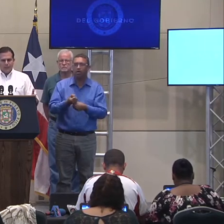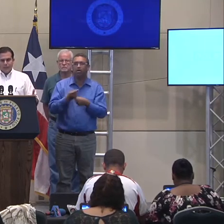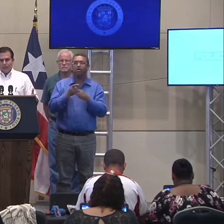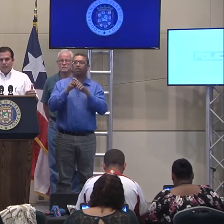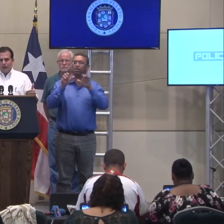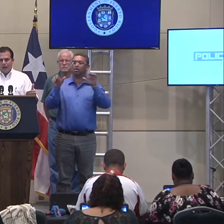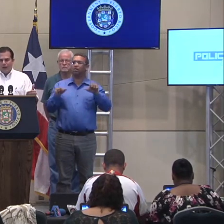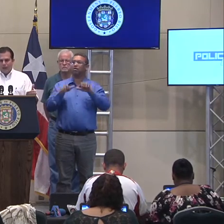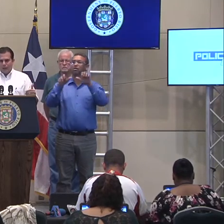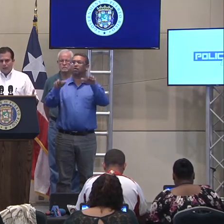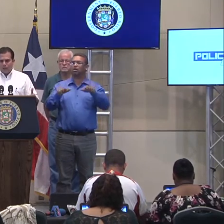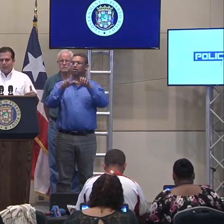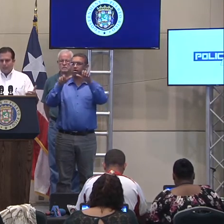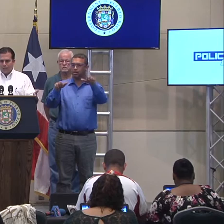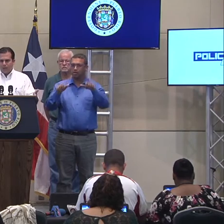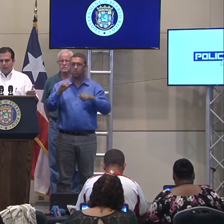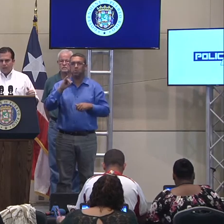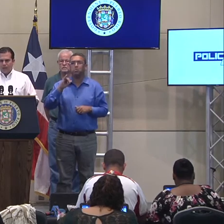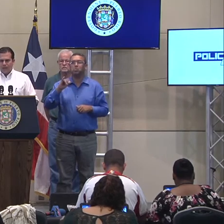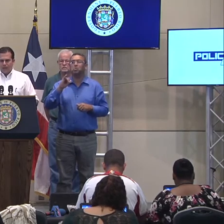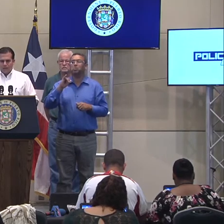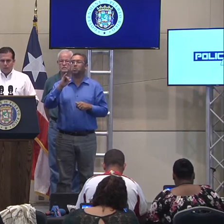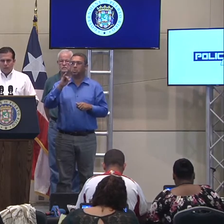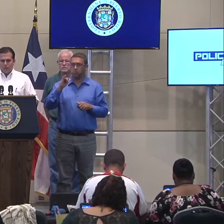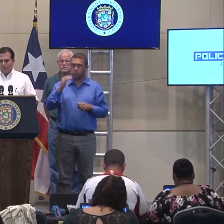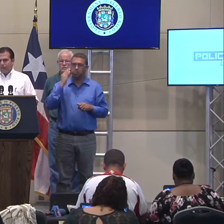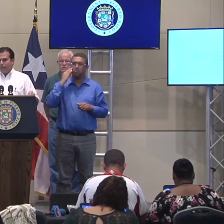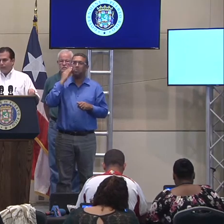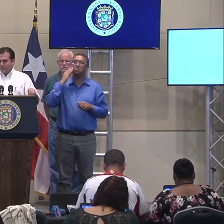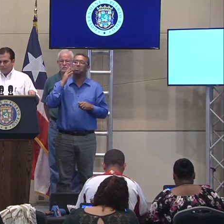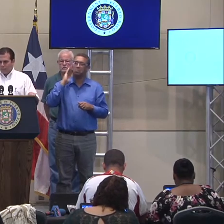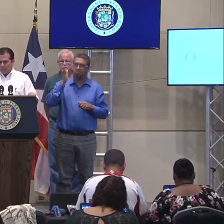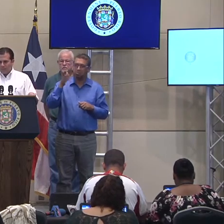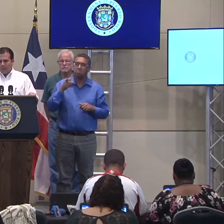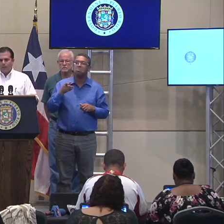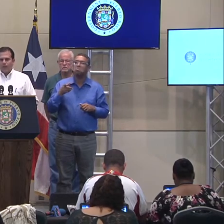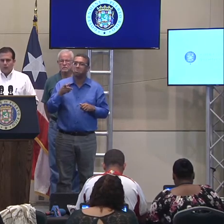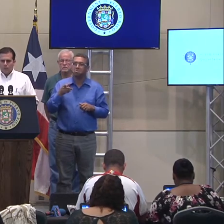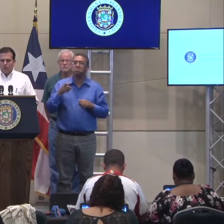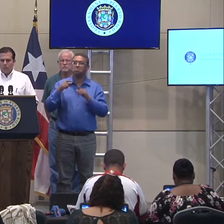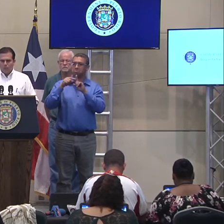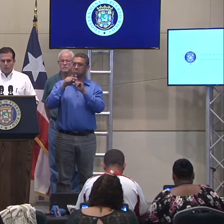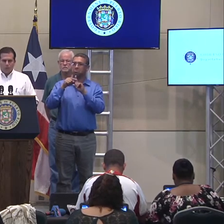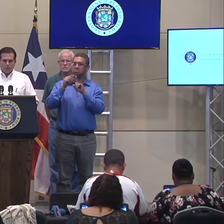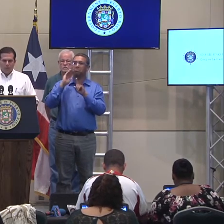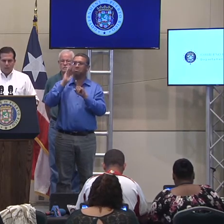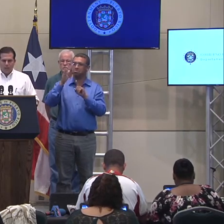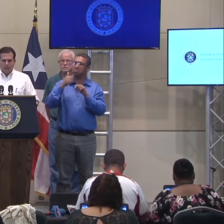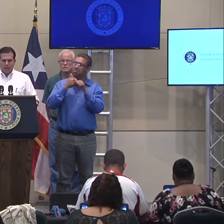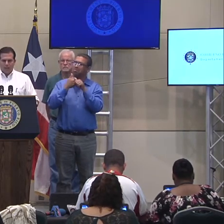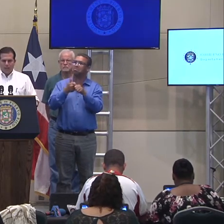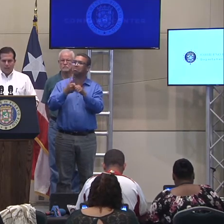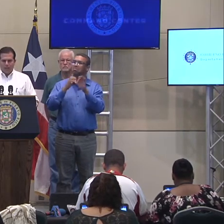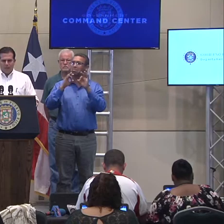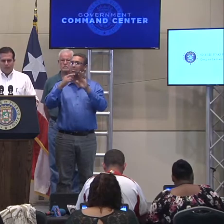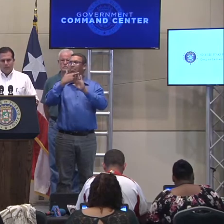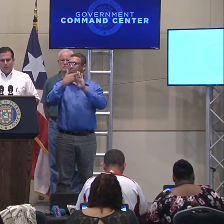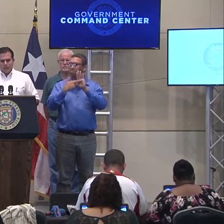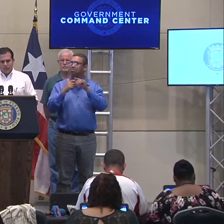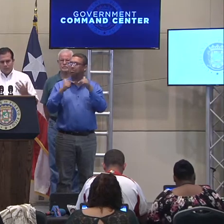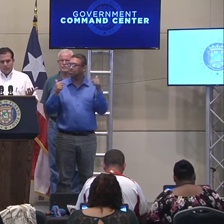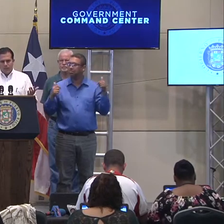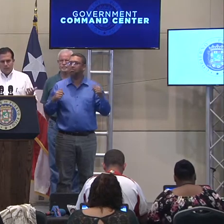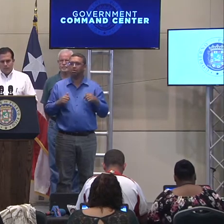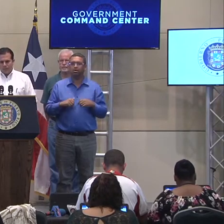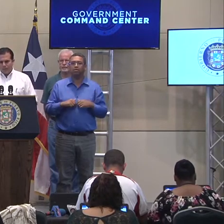aquí, de que se va a ejecutar y que se va a tomar la, la acción apropiada. Tanto en la emergencia como posterior a la, a la emergencia.